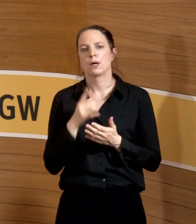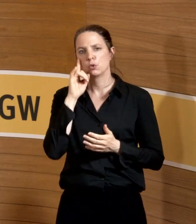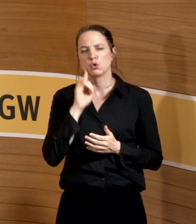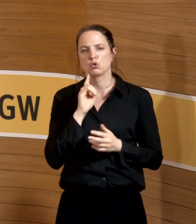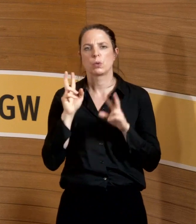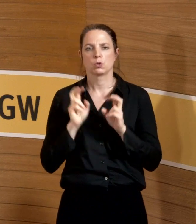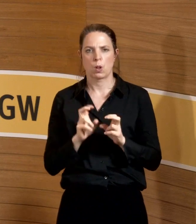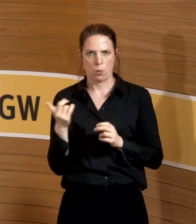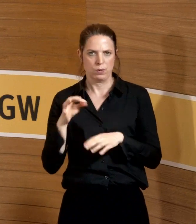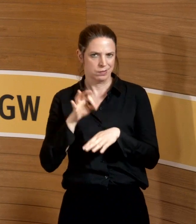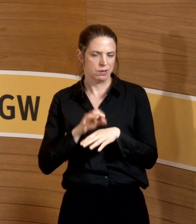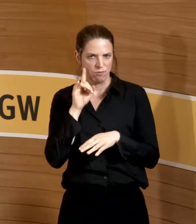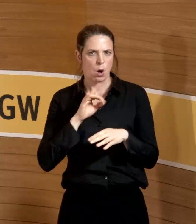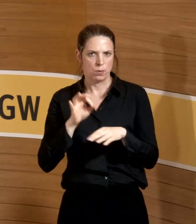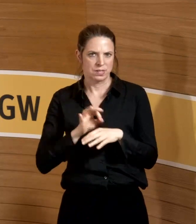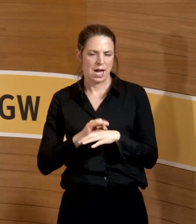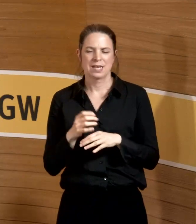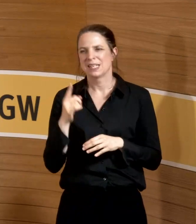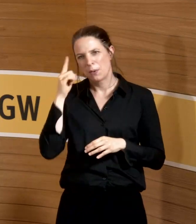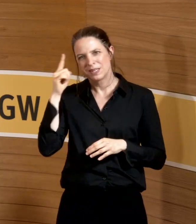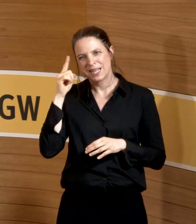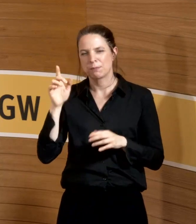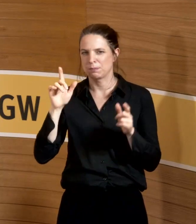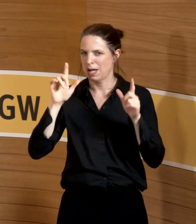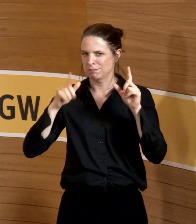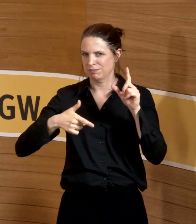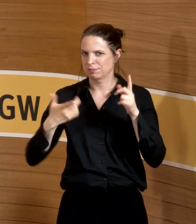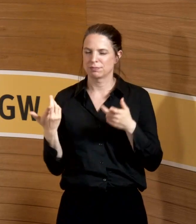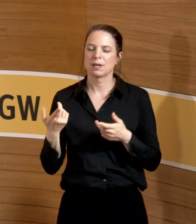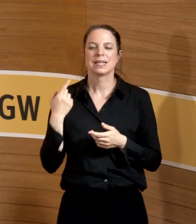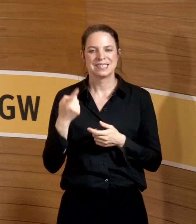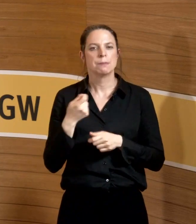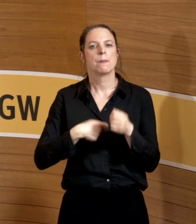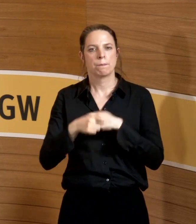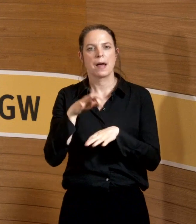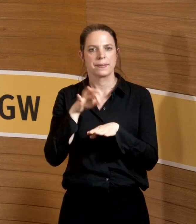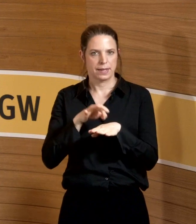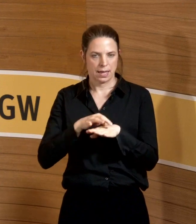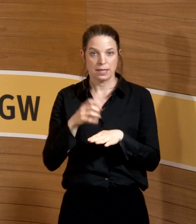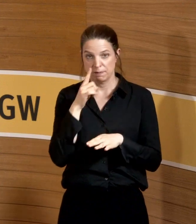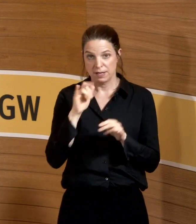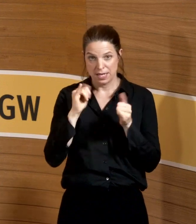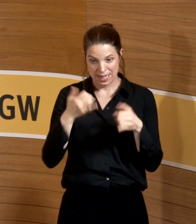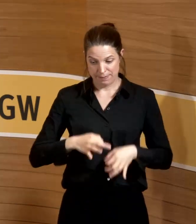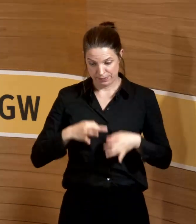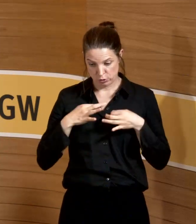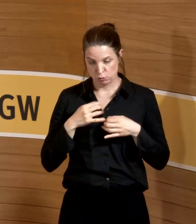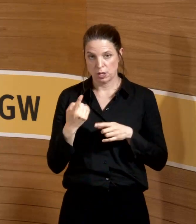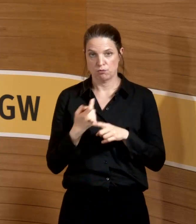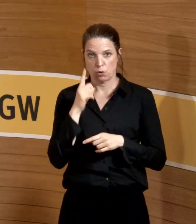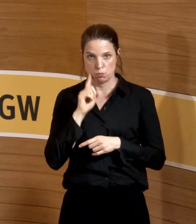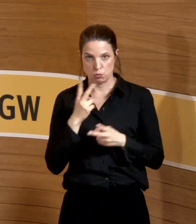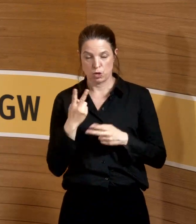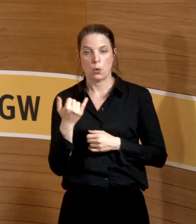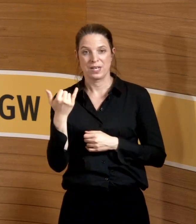falsche. Es ist letztendlich der behandelnde Arzt. Es steht im Mutterschutzgesetz drin, wenn Leben, Gesundheit von Mutter und oder Kind beim